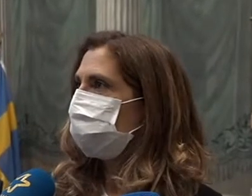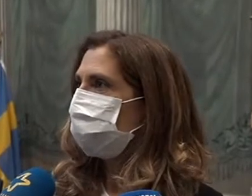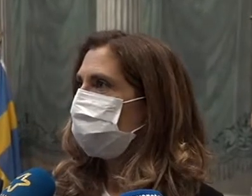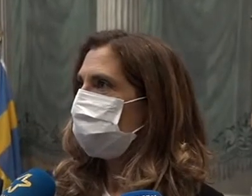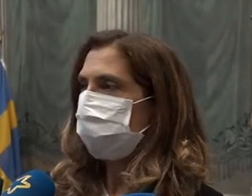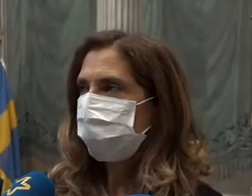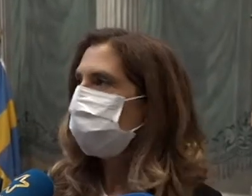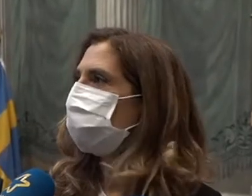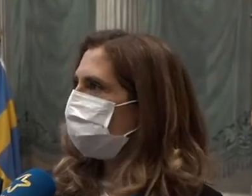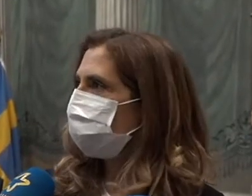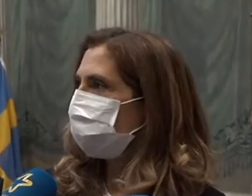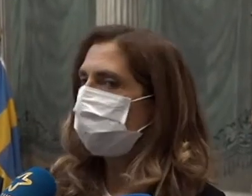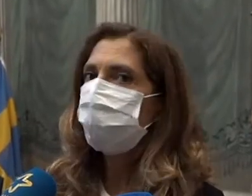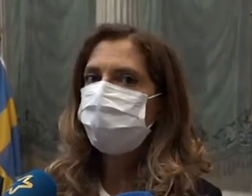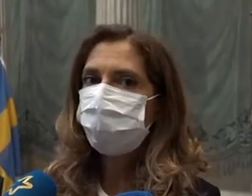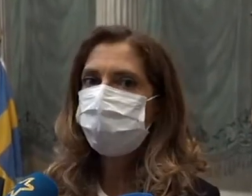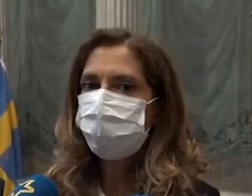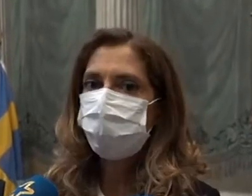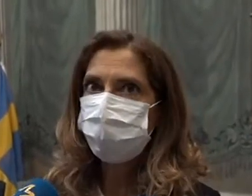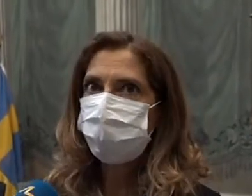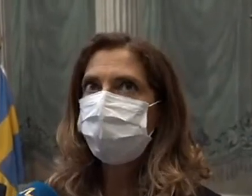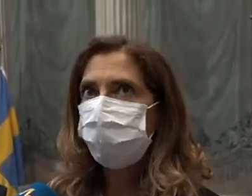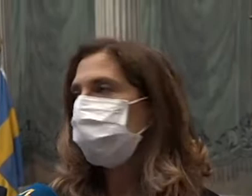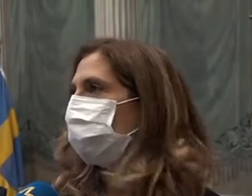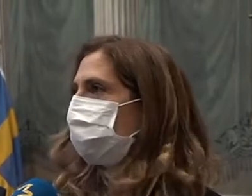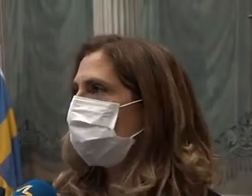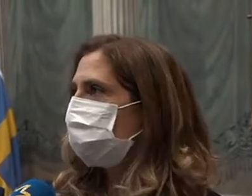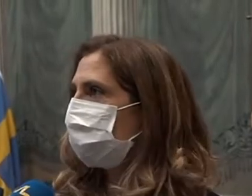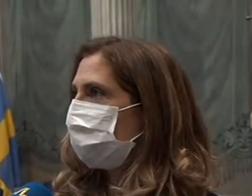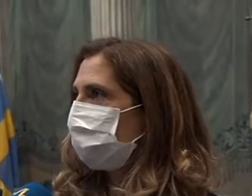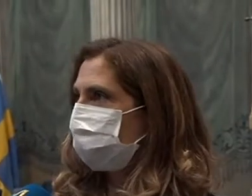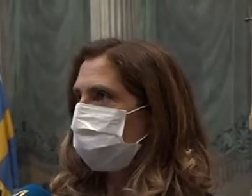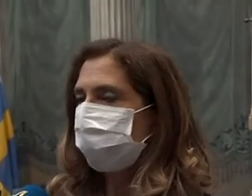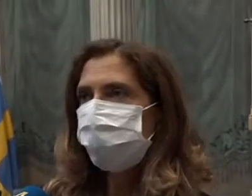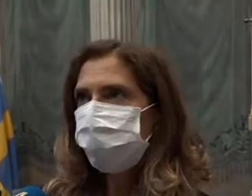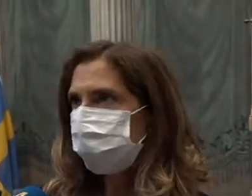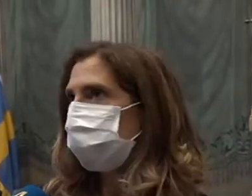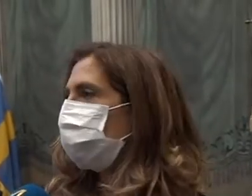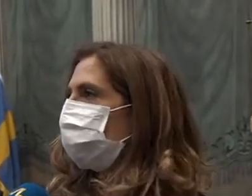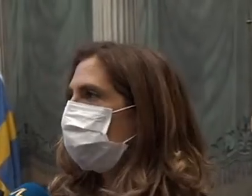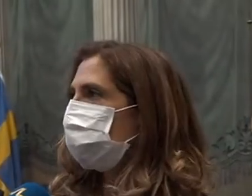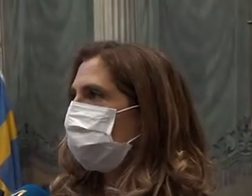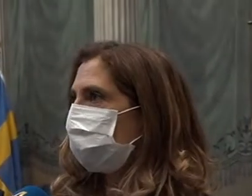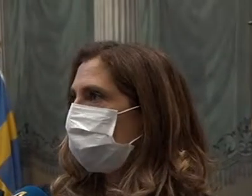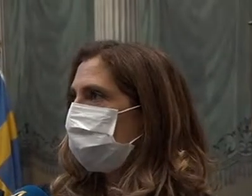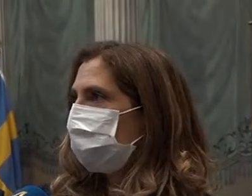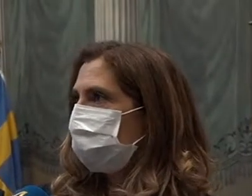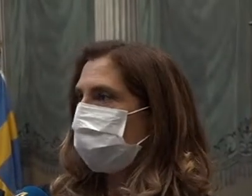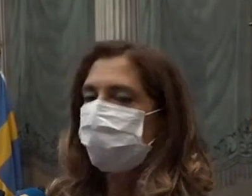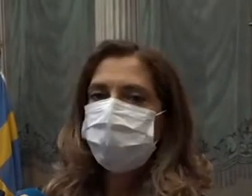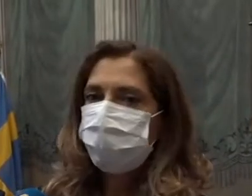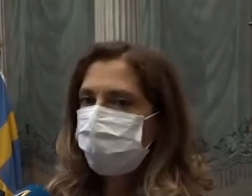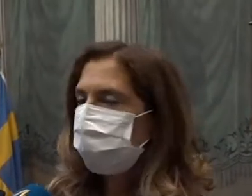pronti, non sarà più il 23 febbraio, questa volta noi oggi abbiamo un piano che prevede tutti i possibili scenari,